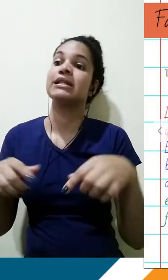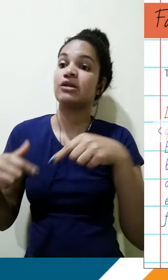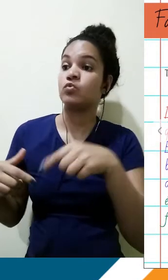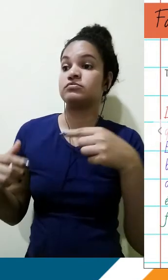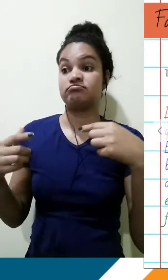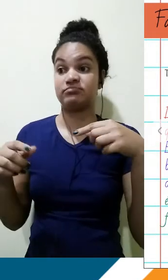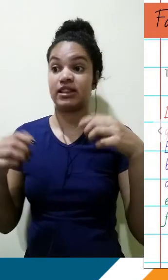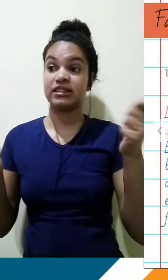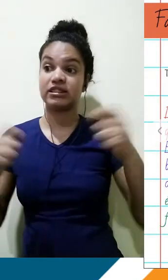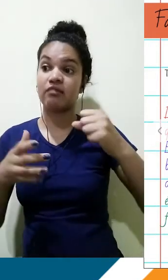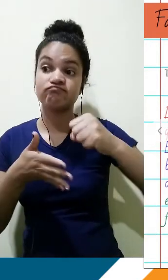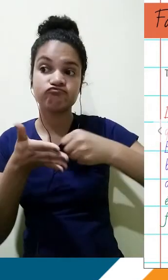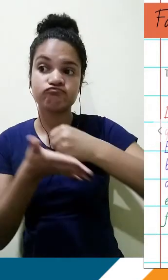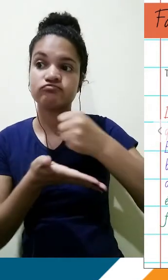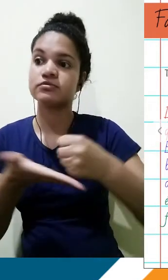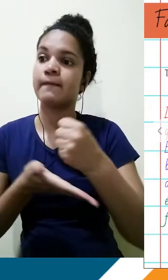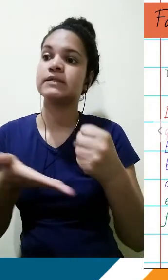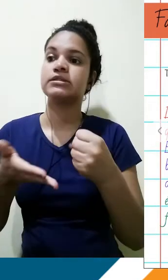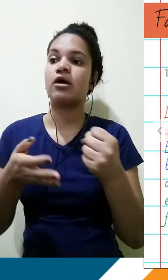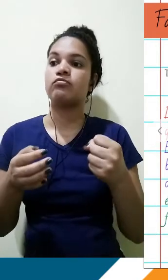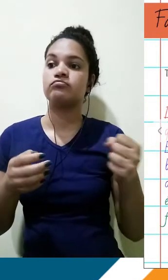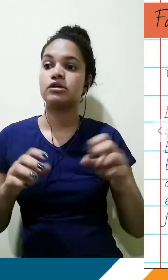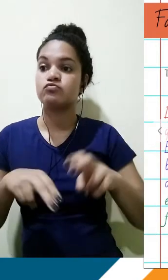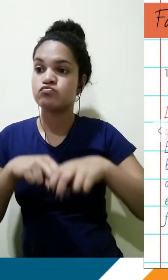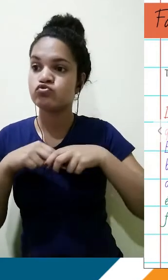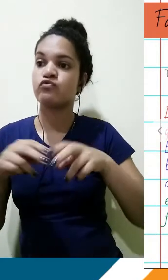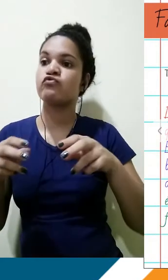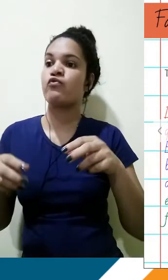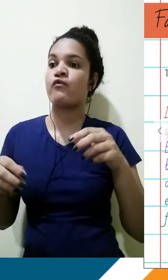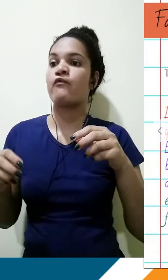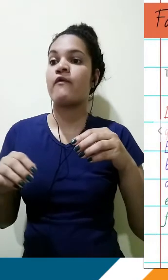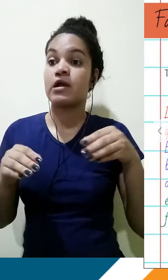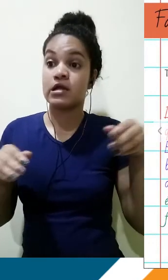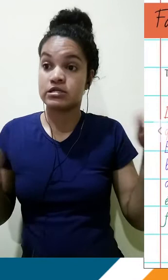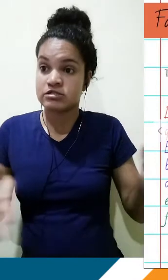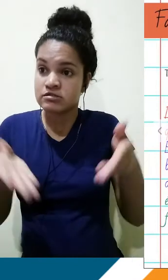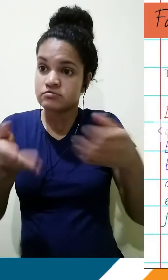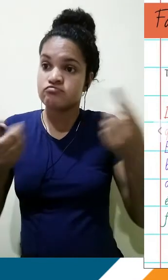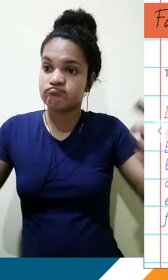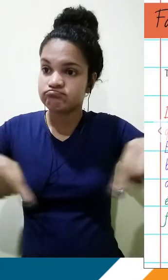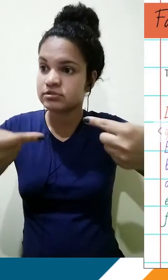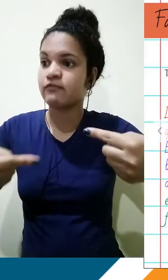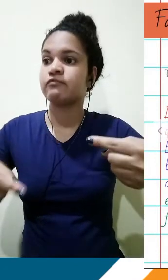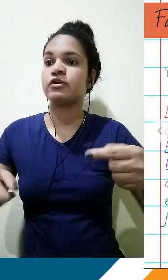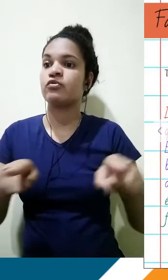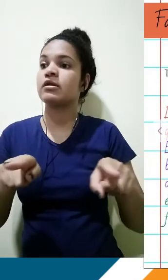modificar um pouquinho a contextualização histórica, deixar um pouquinho mais enxuta, associar essa problematização,